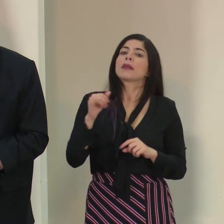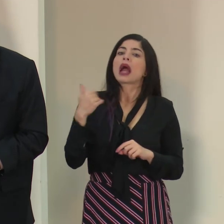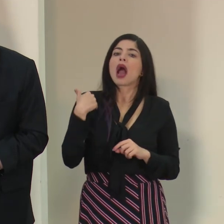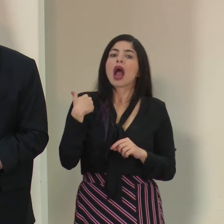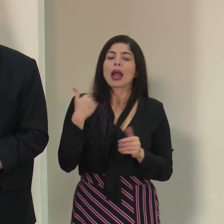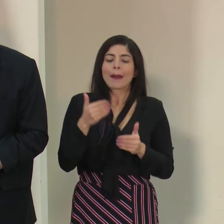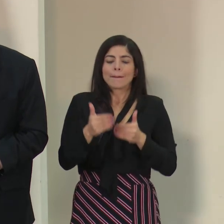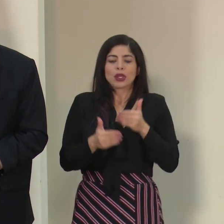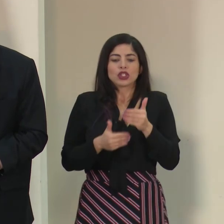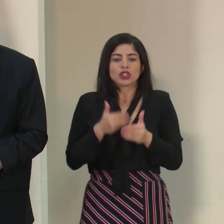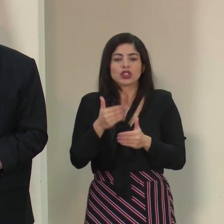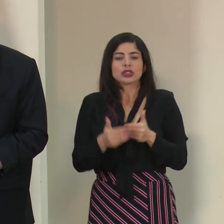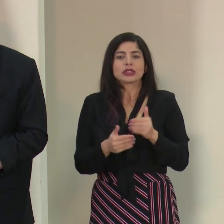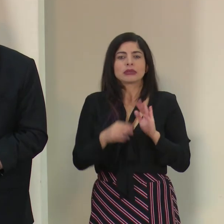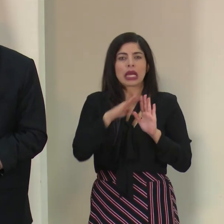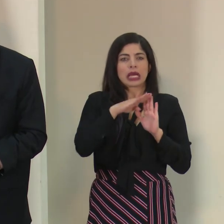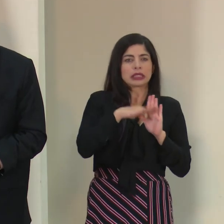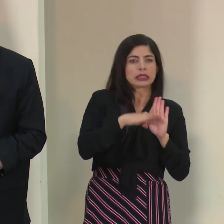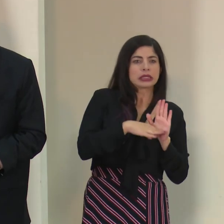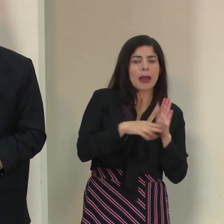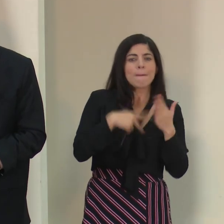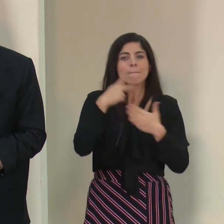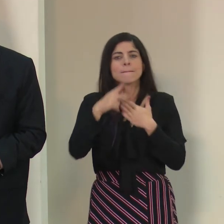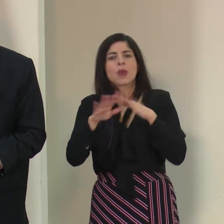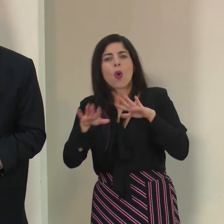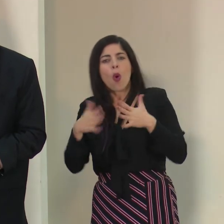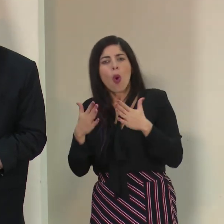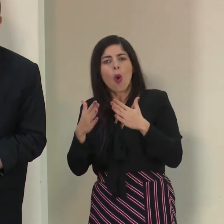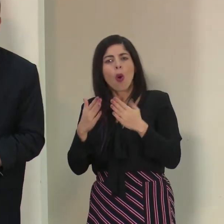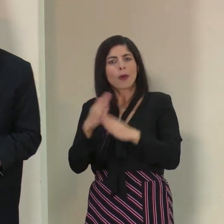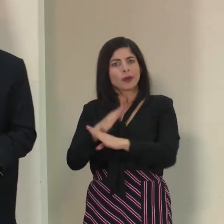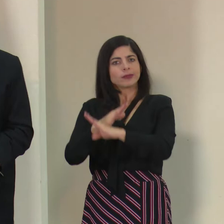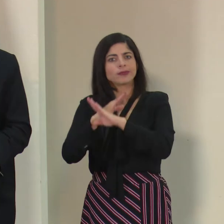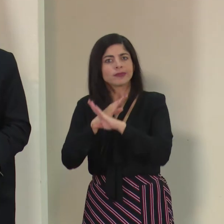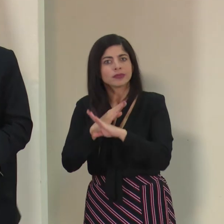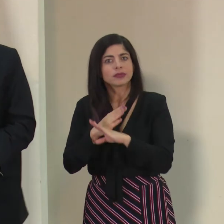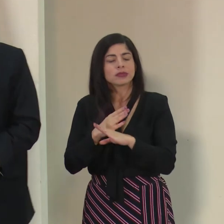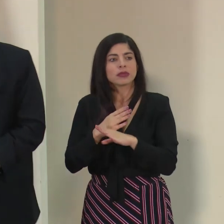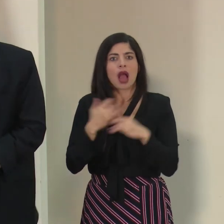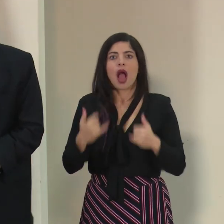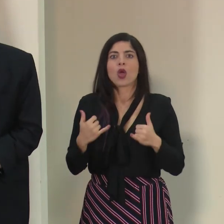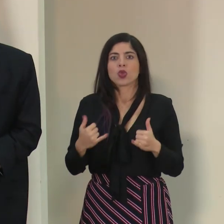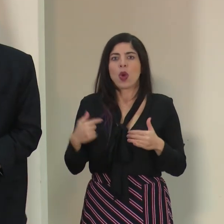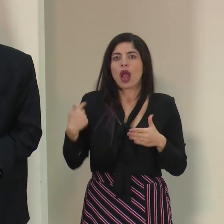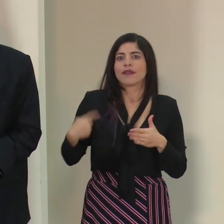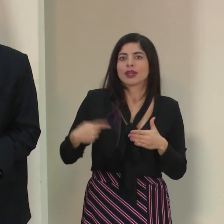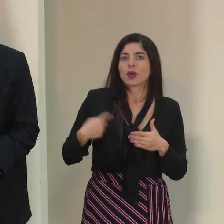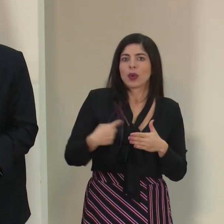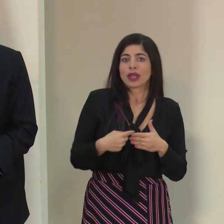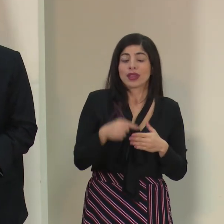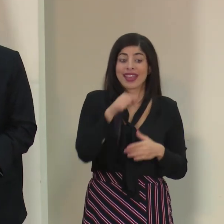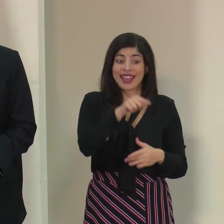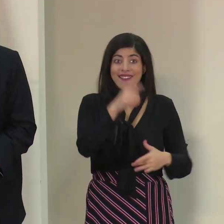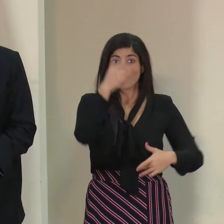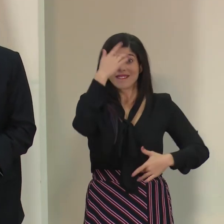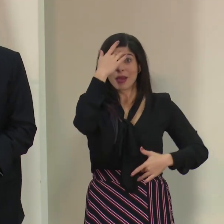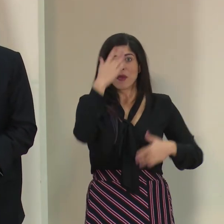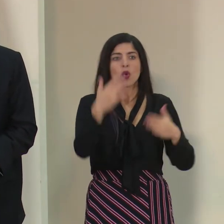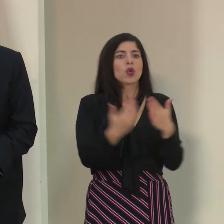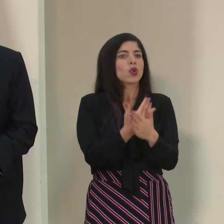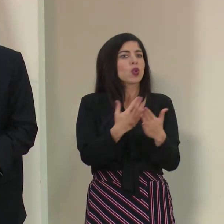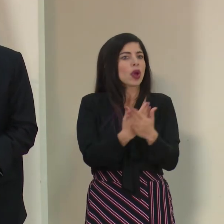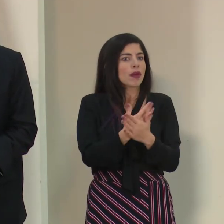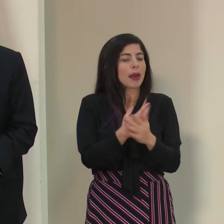procedimientos, lineamientos, planes de contingencia que están actualizándose constantemente. Esta es una enfermedad nueva, pero